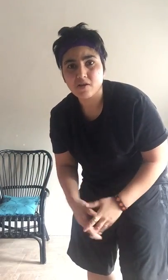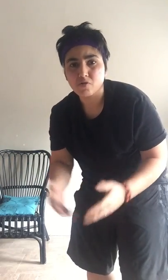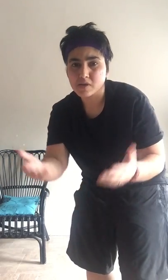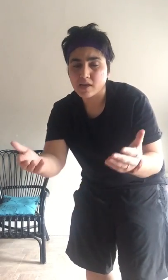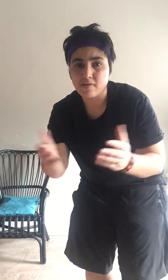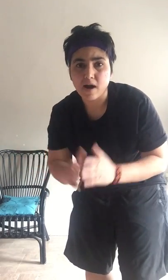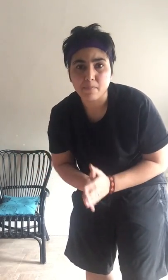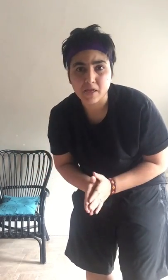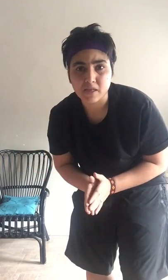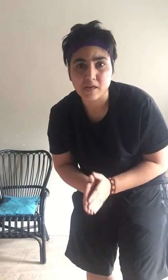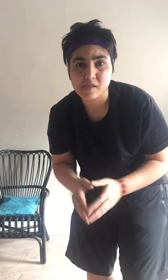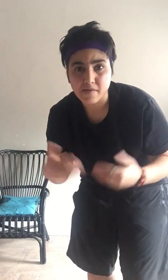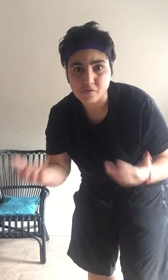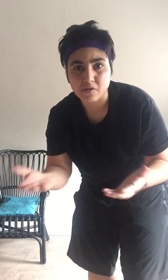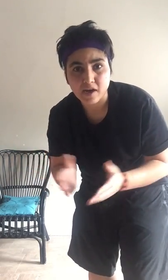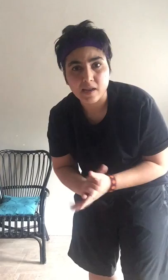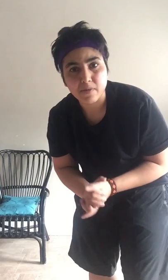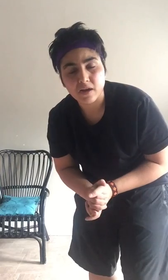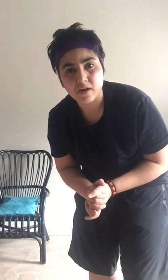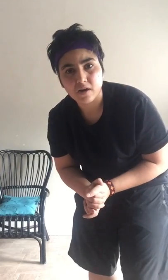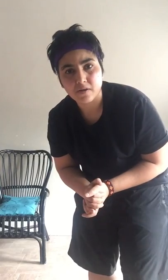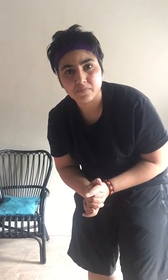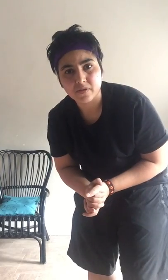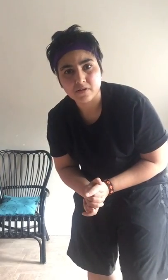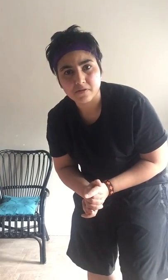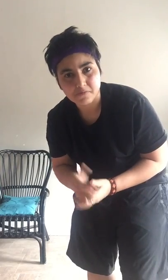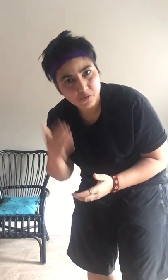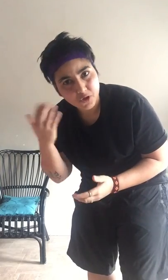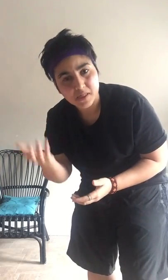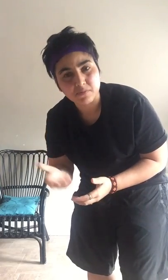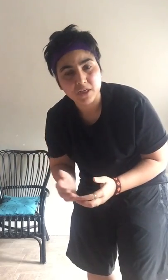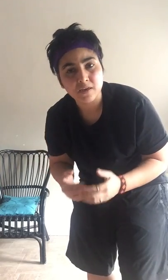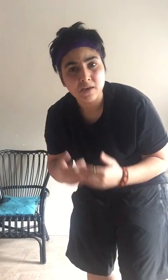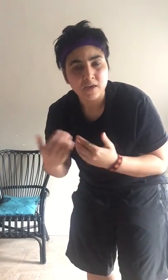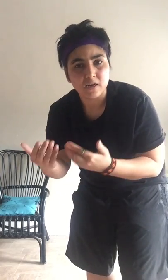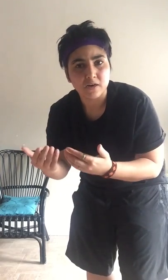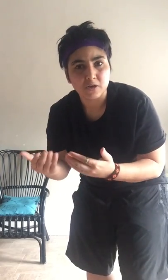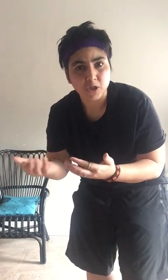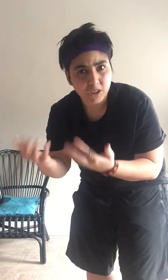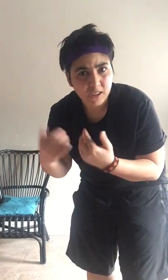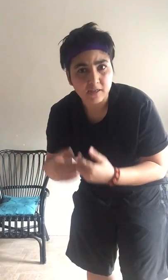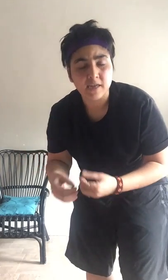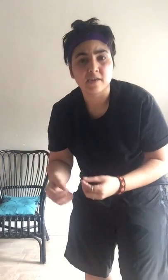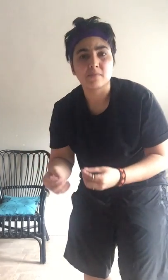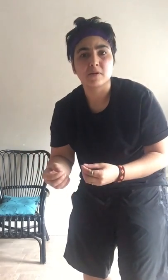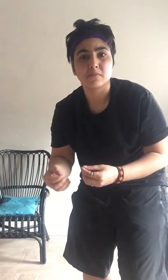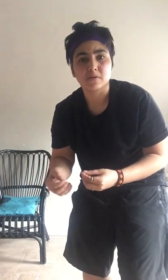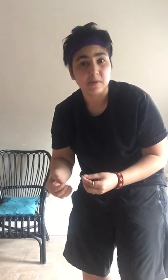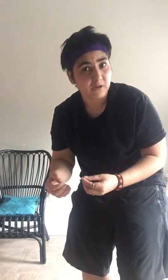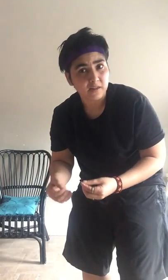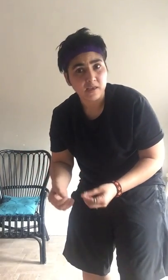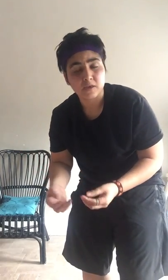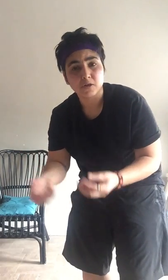है उसके लावा आप बहतरीन साफ सुत्रे कहने पर सोचें चीनी लेना कम कर दें